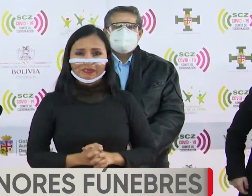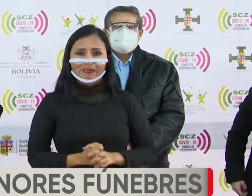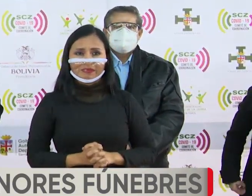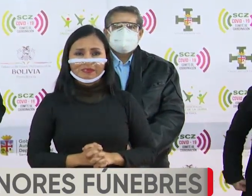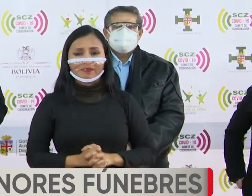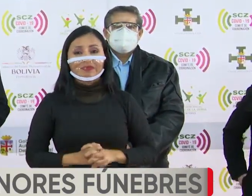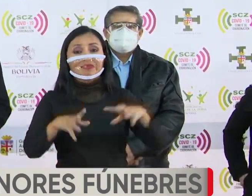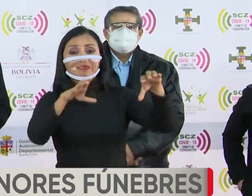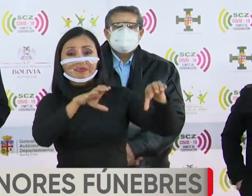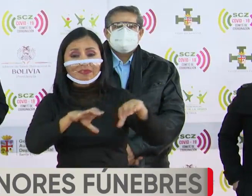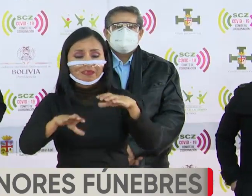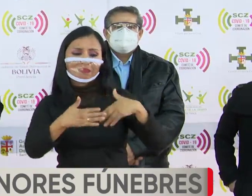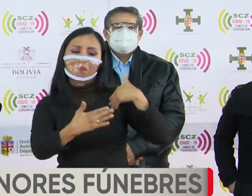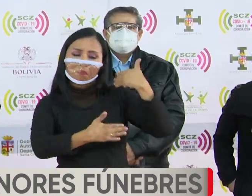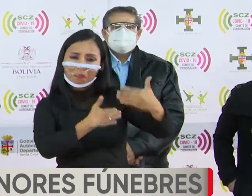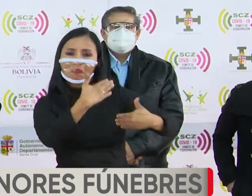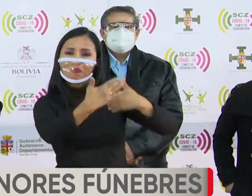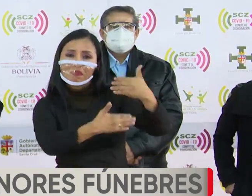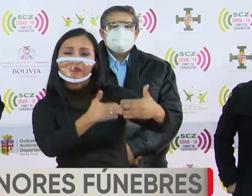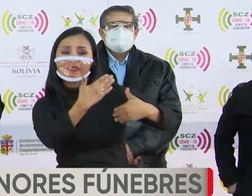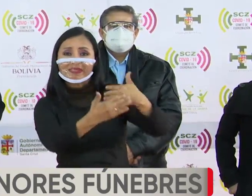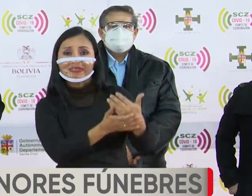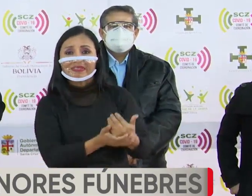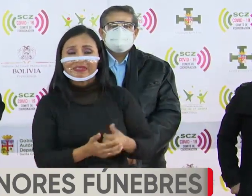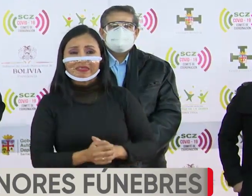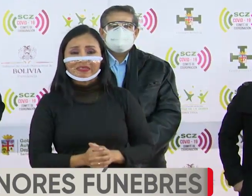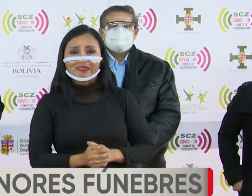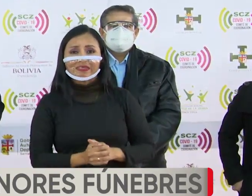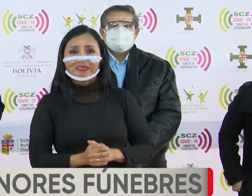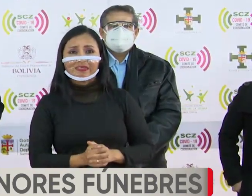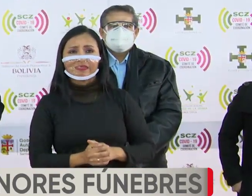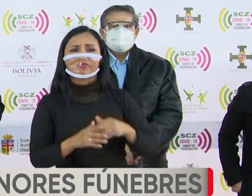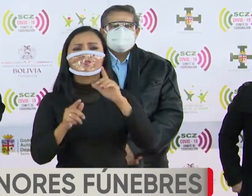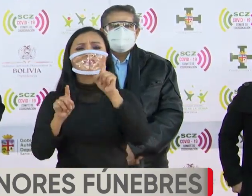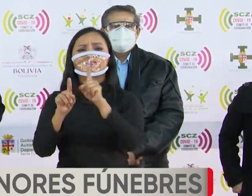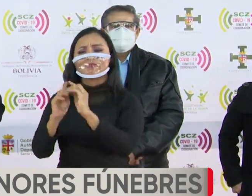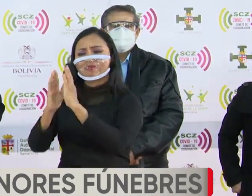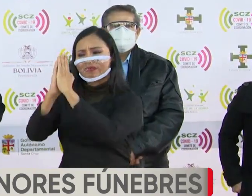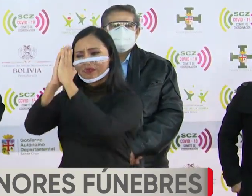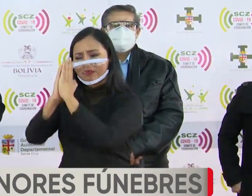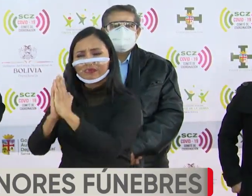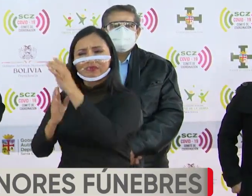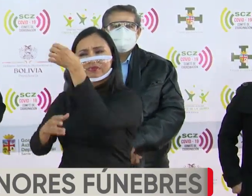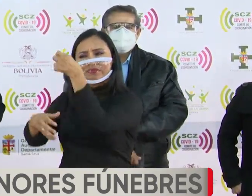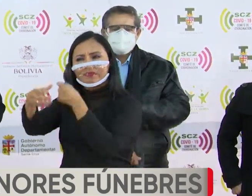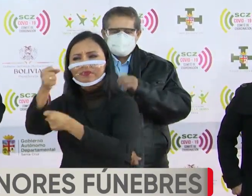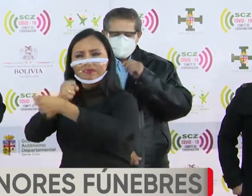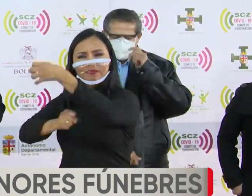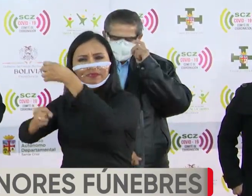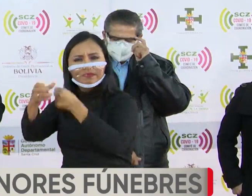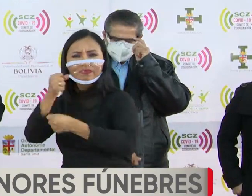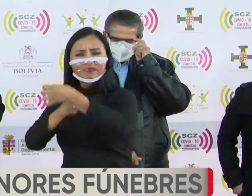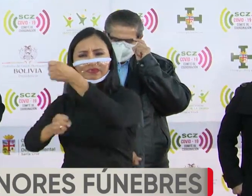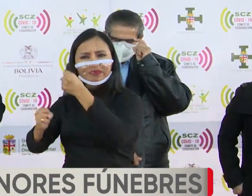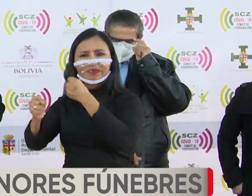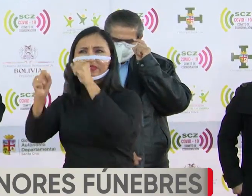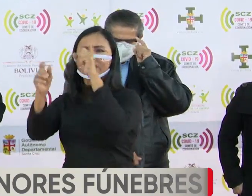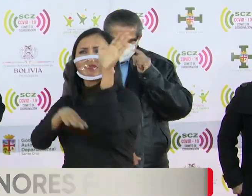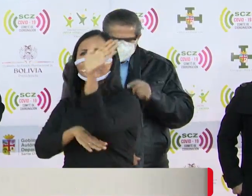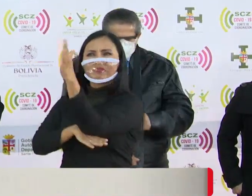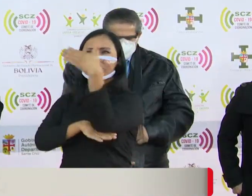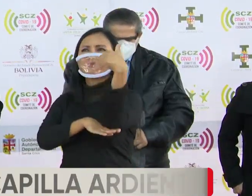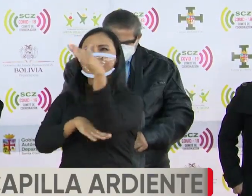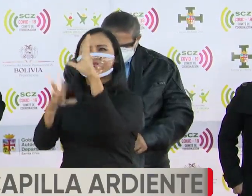Se llevará adelante la ceremonia de izamiento y arregimiento de